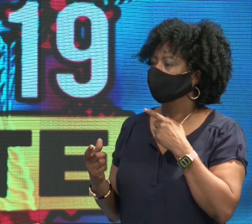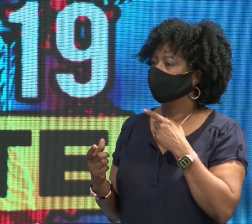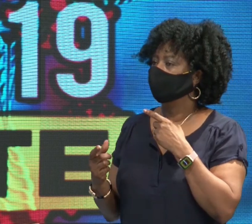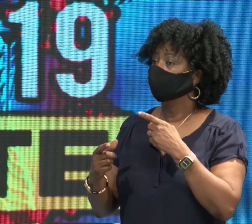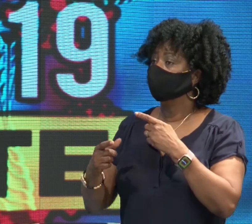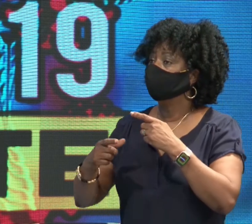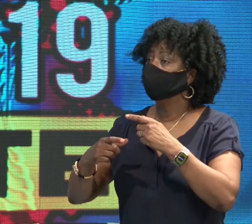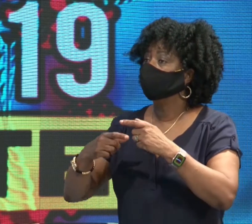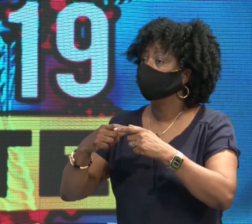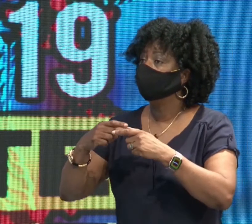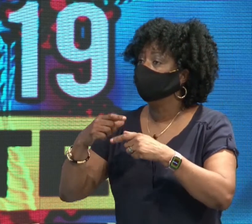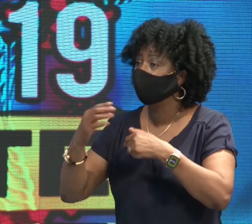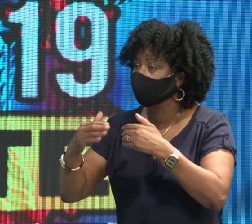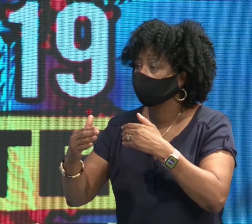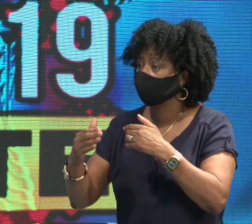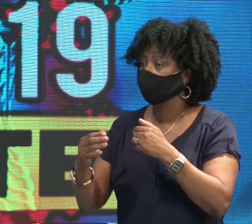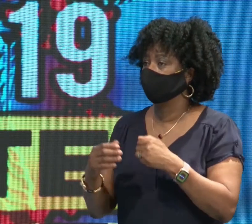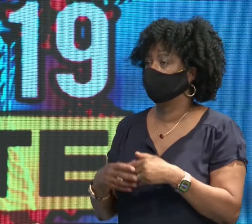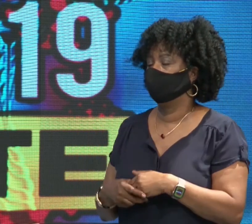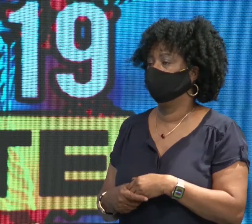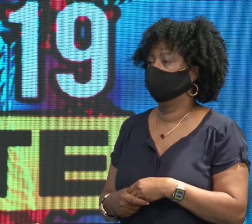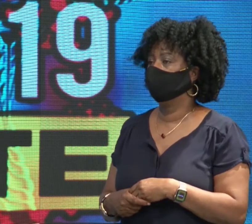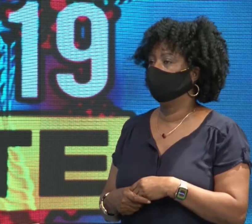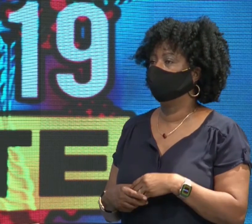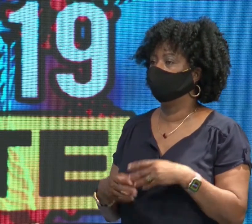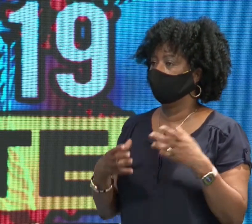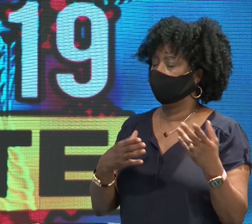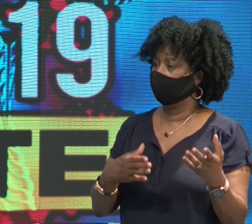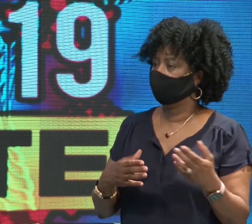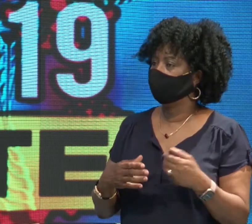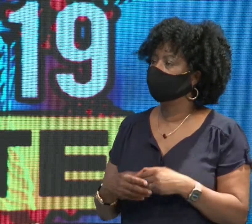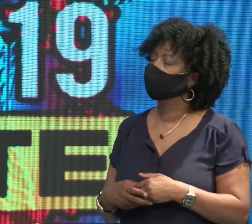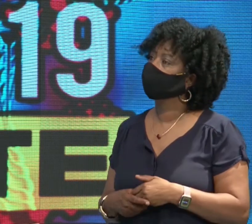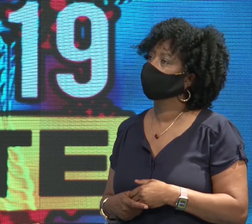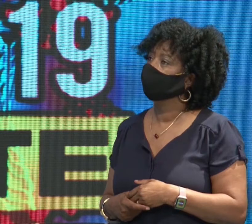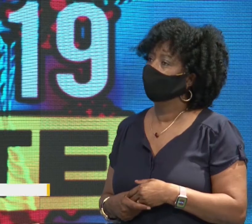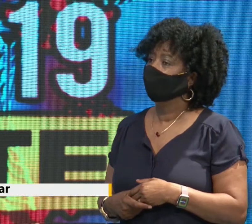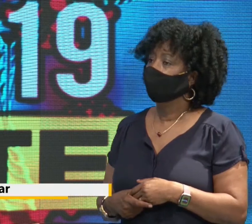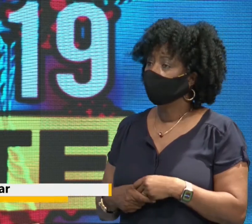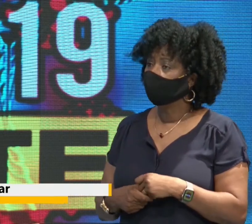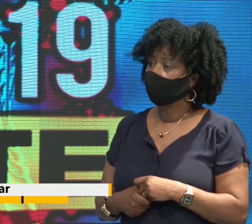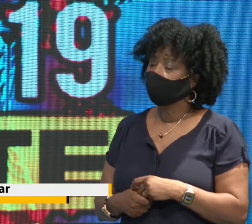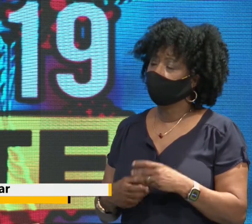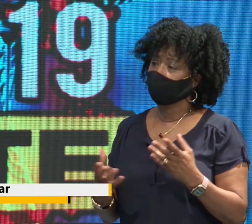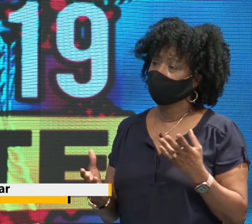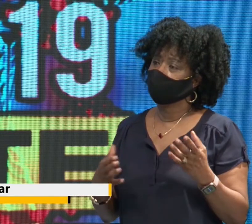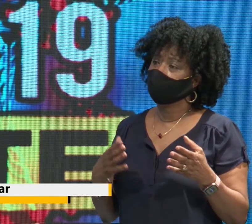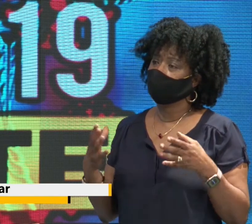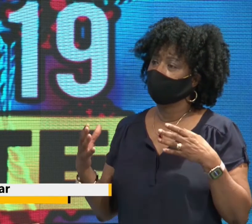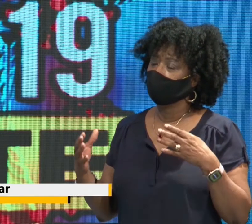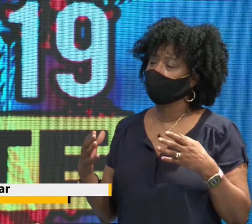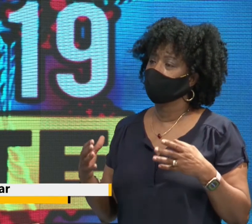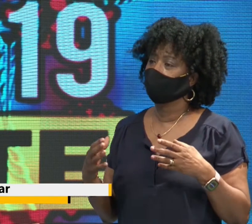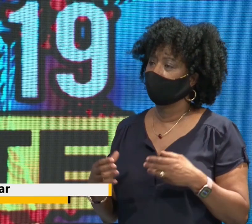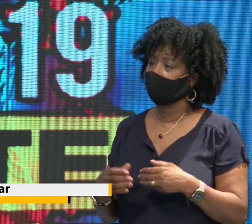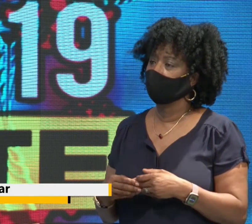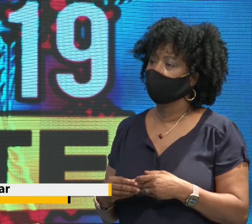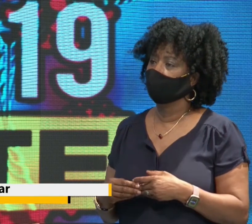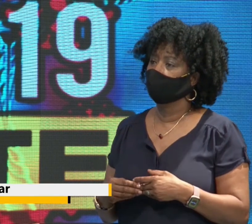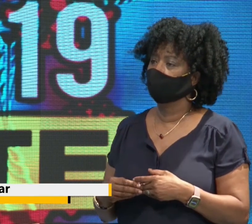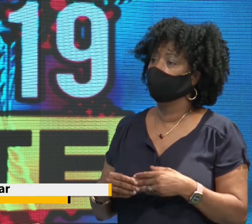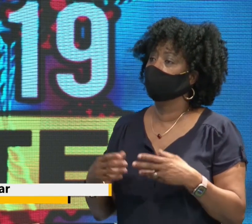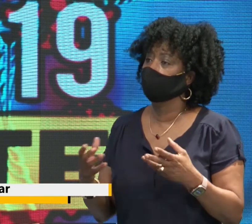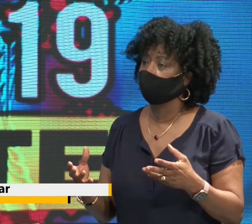meer te kunnen testen dan we al hadden. En belangrijker is dat we de intensive